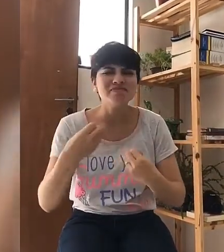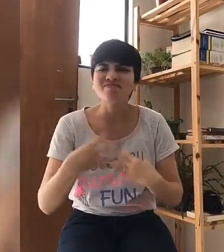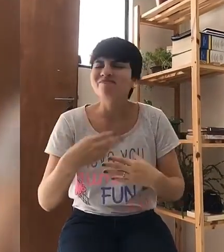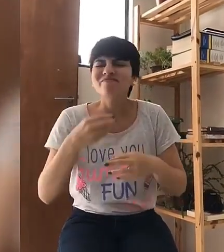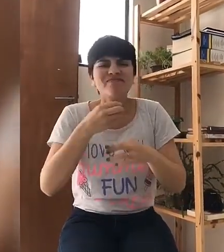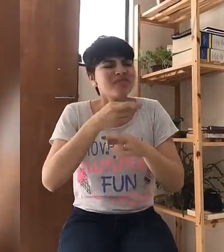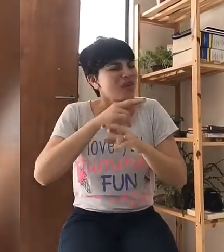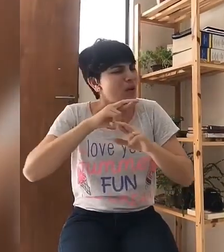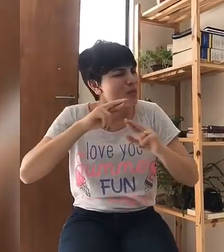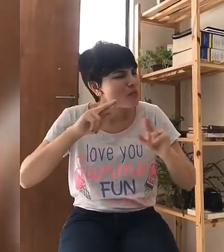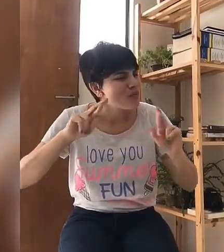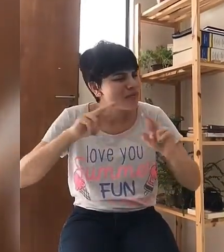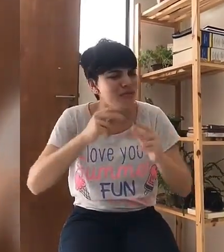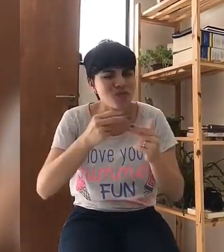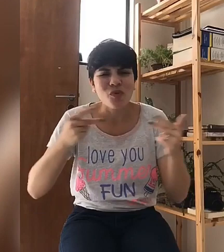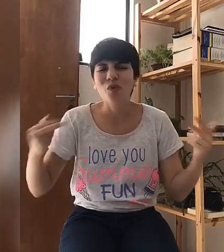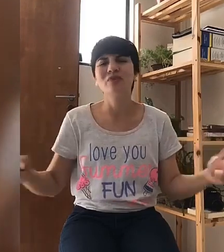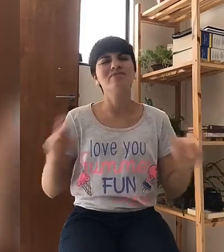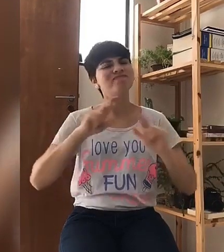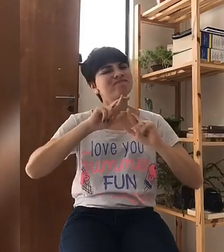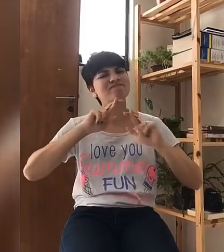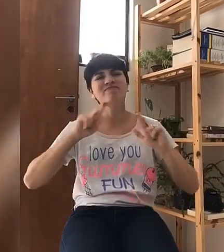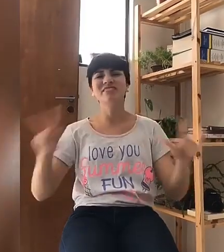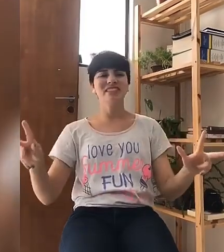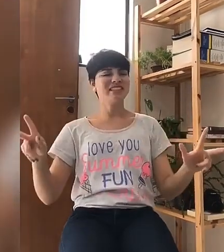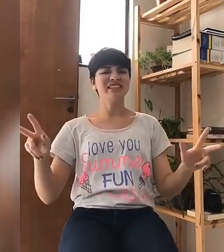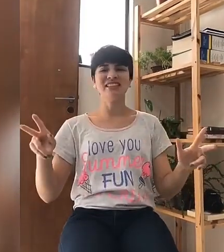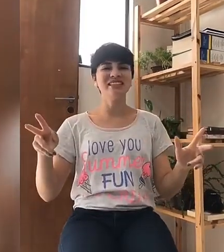coisas. Vocês me ensinaram coisas diferentes do que eu já tinha aprendido.